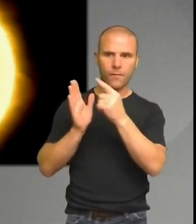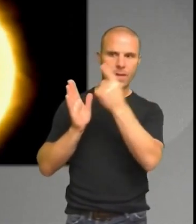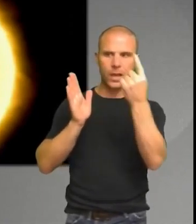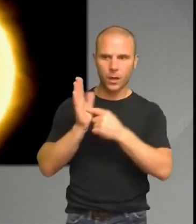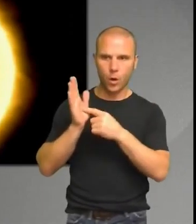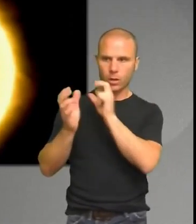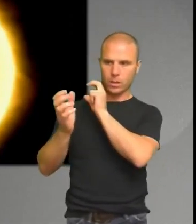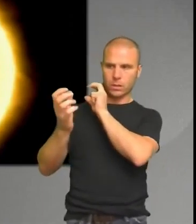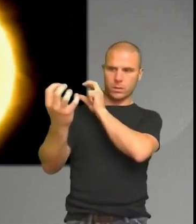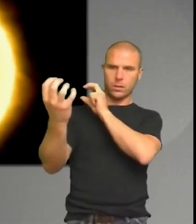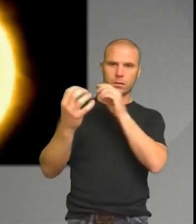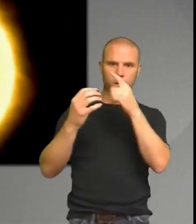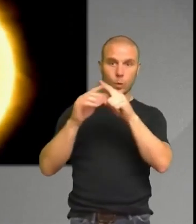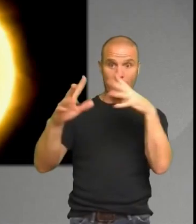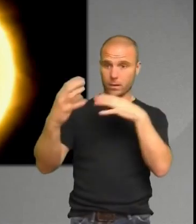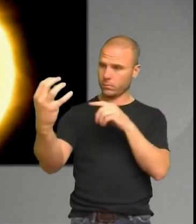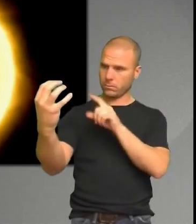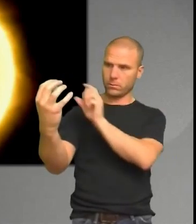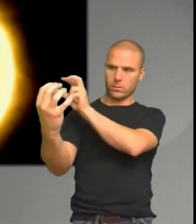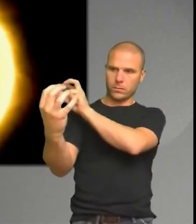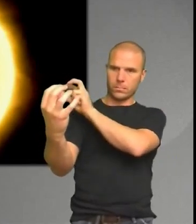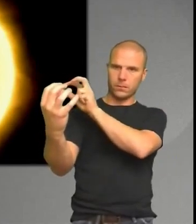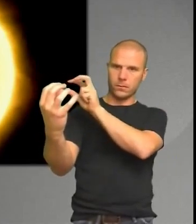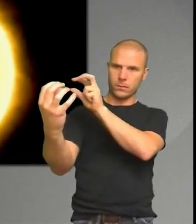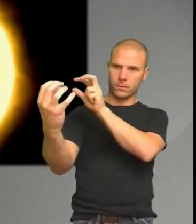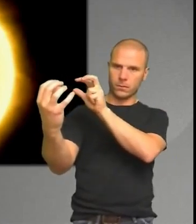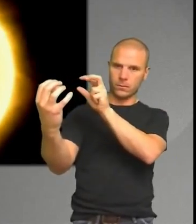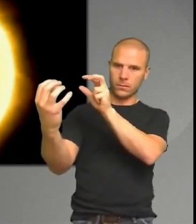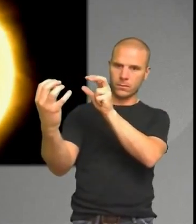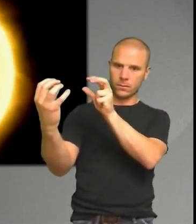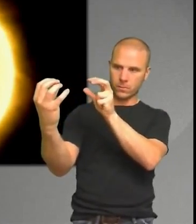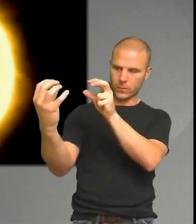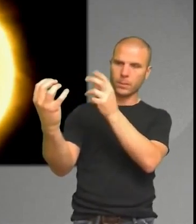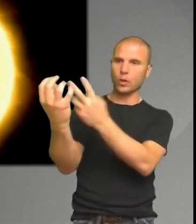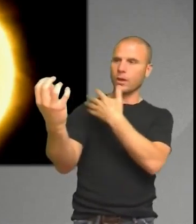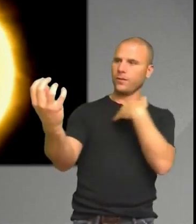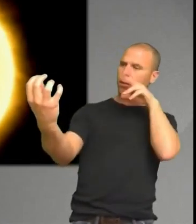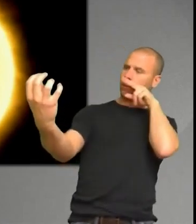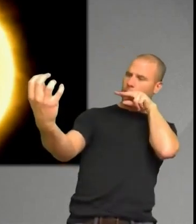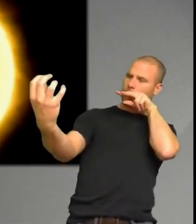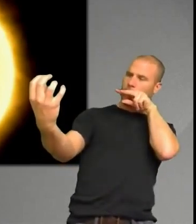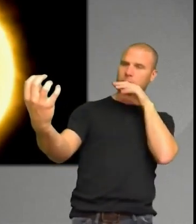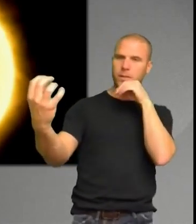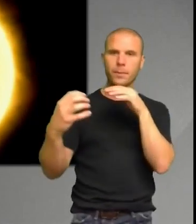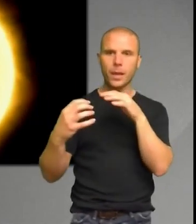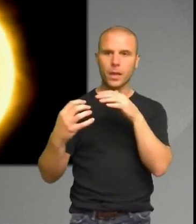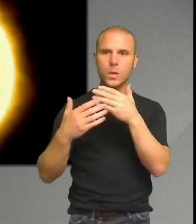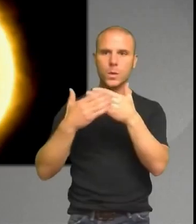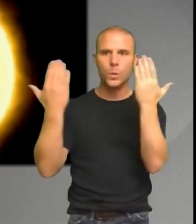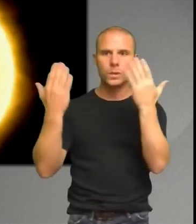stjärna och när han passerar framför sin stjärna så kommer stjärnans från oss att uppmätta ljusstyrka att sjunka lite grann. Och